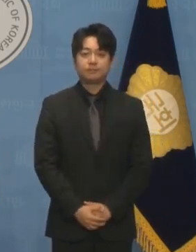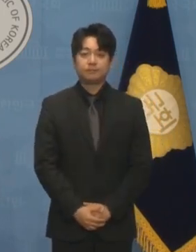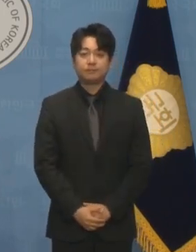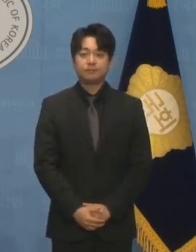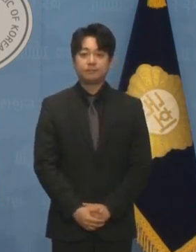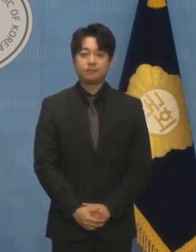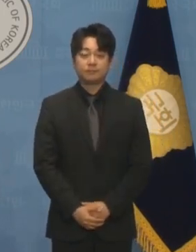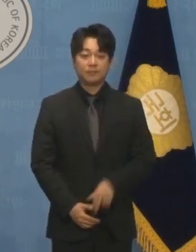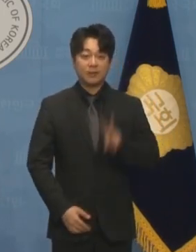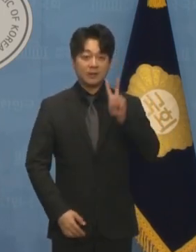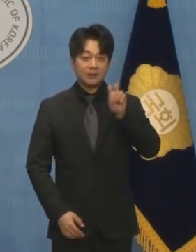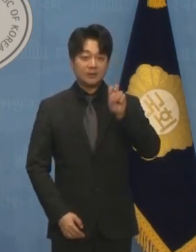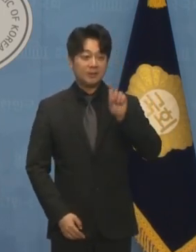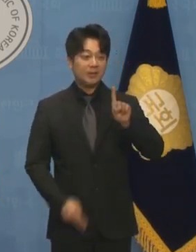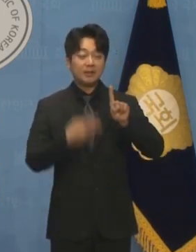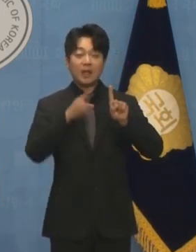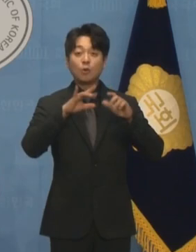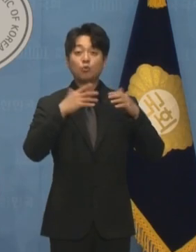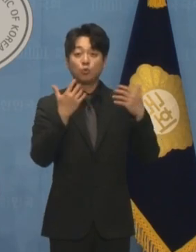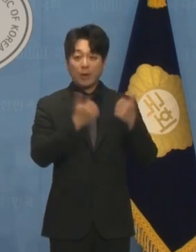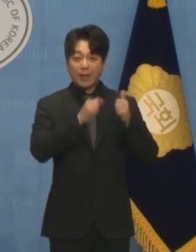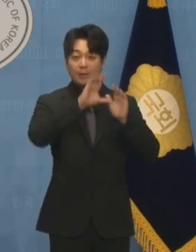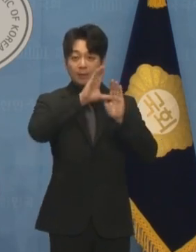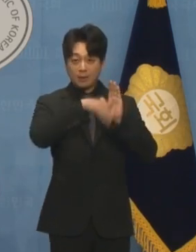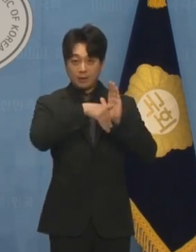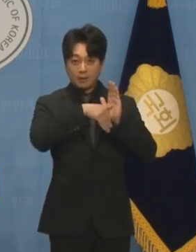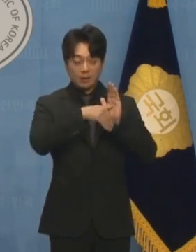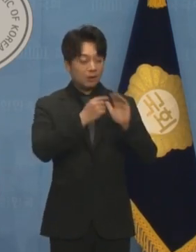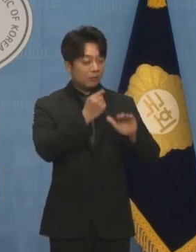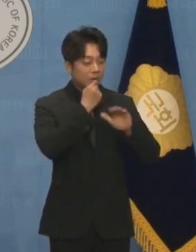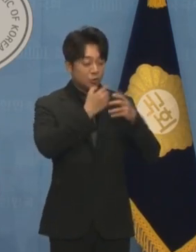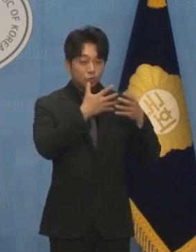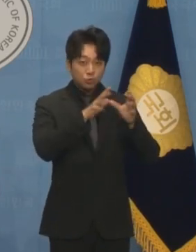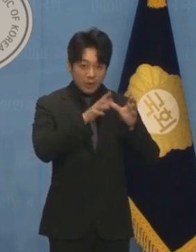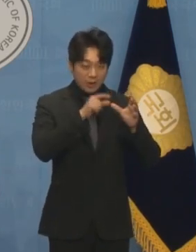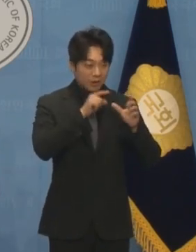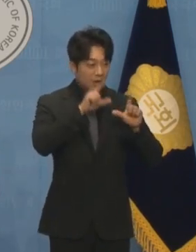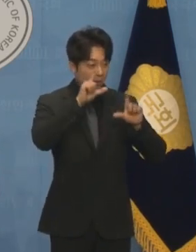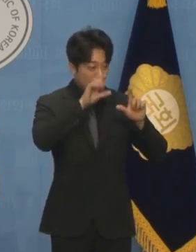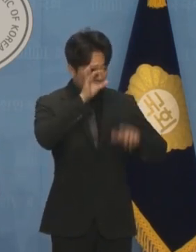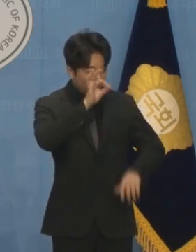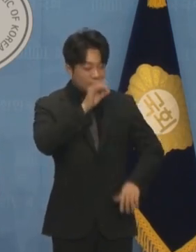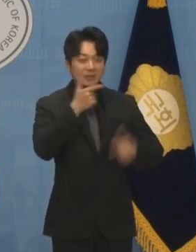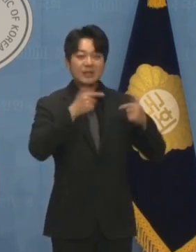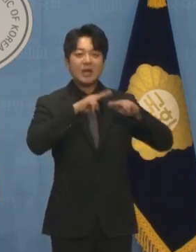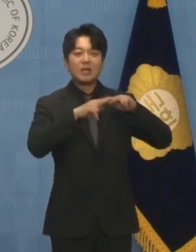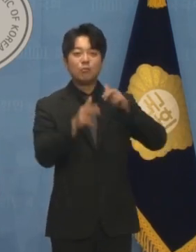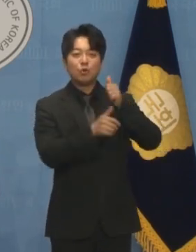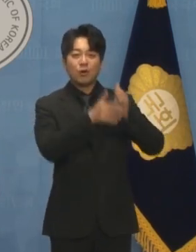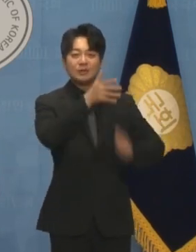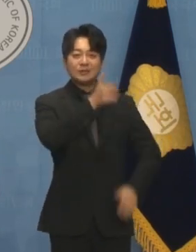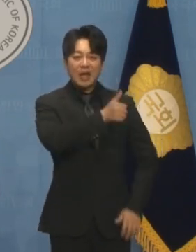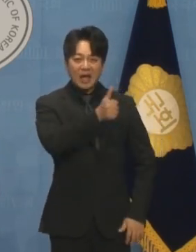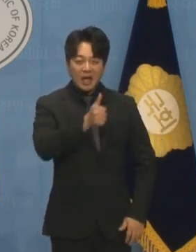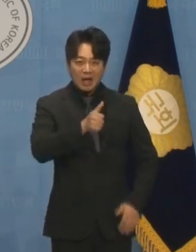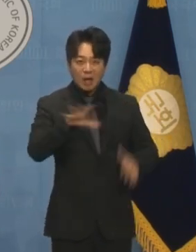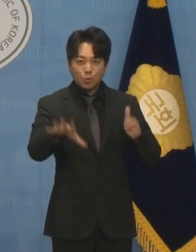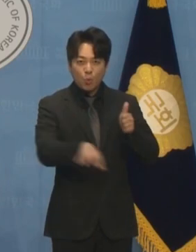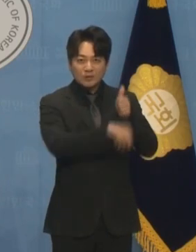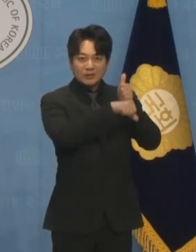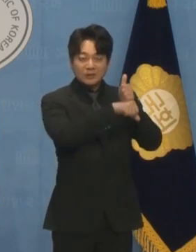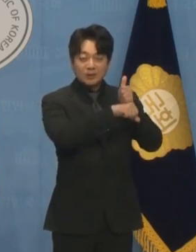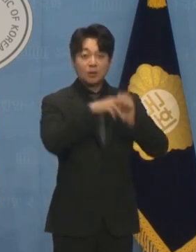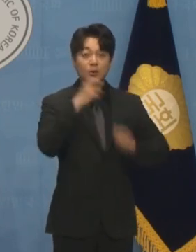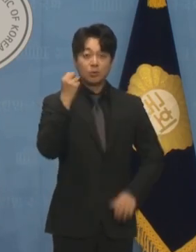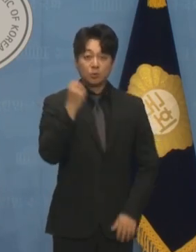21대 국회에서 민주당이 벌였던 상임위원장 독식, 또 위장탈당을 통한